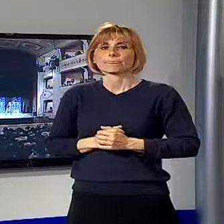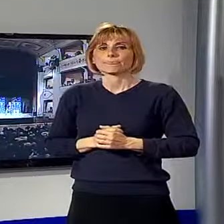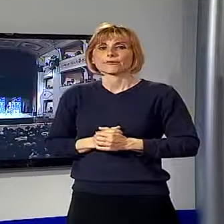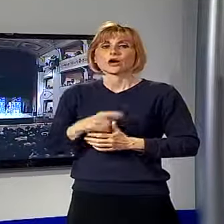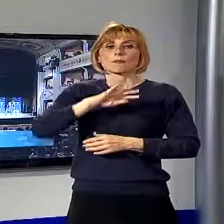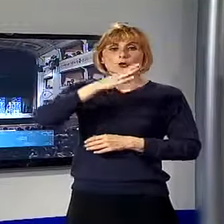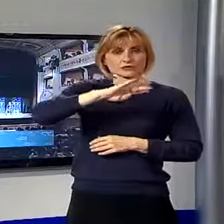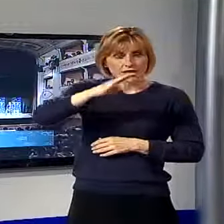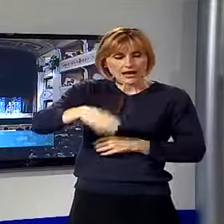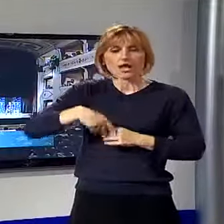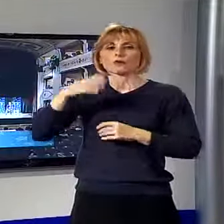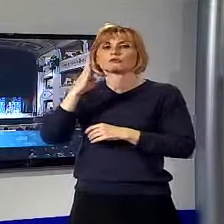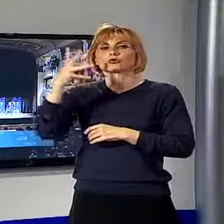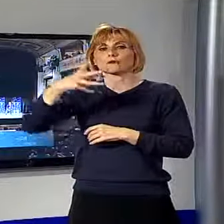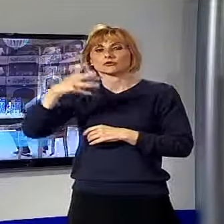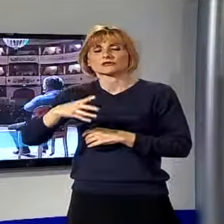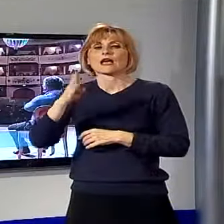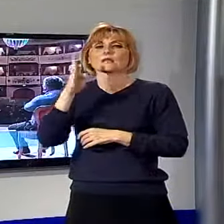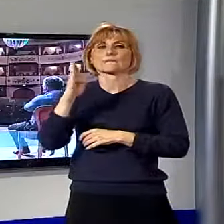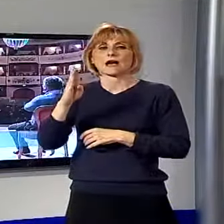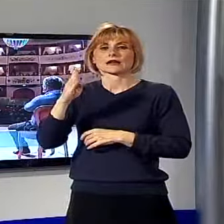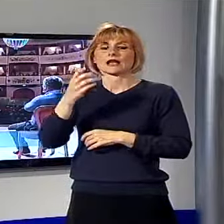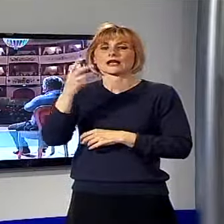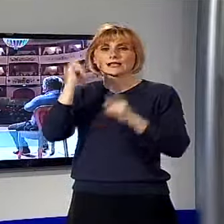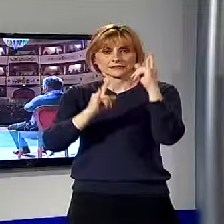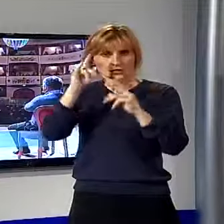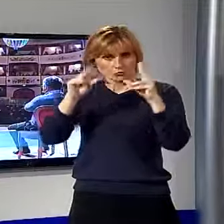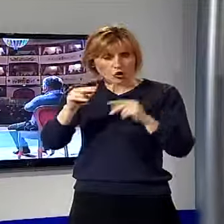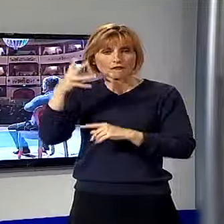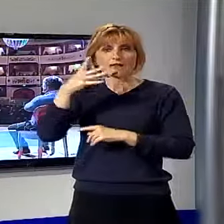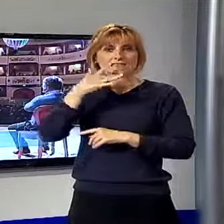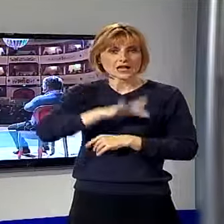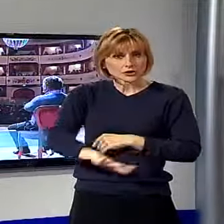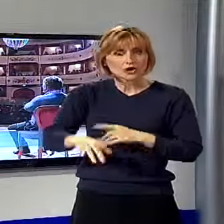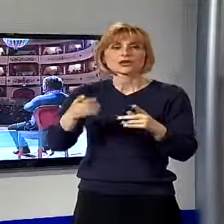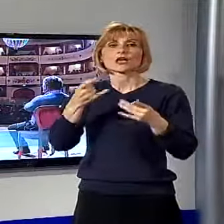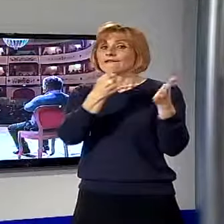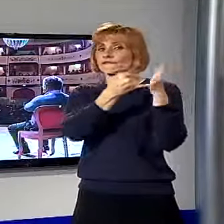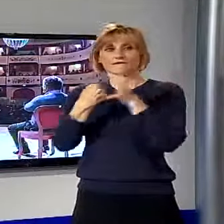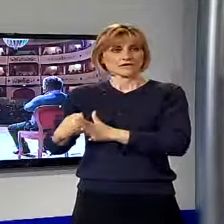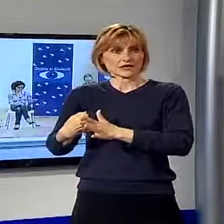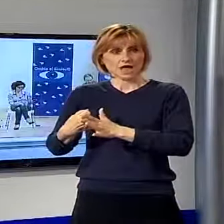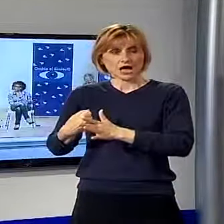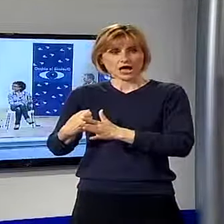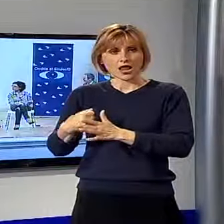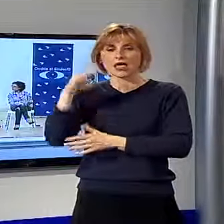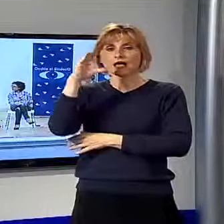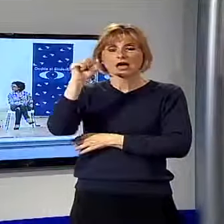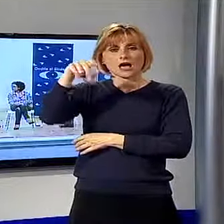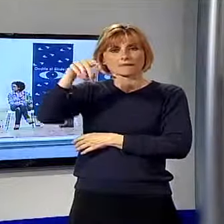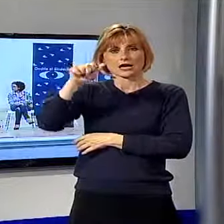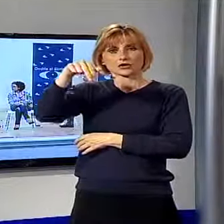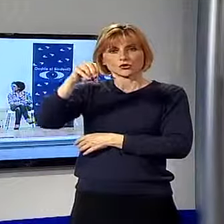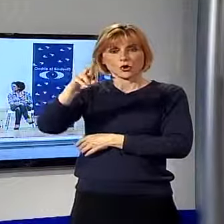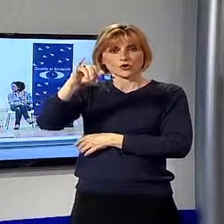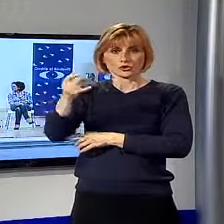Carlo, Borgamozzano, Barga, Castelnuovo e Massarosa gran finale a Capandoli per i confronti elettorali promossi da Noi TV. E quello